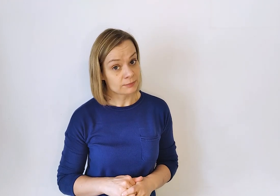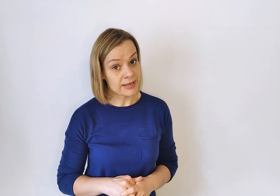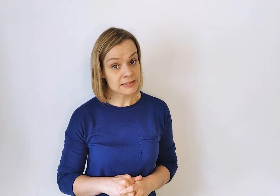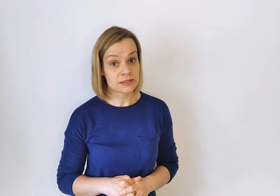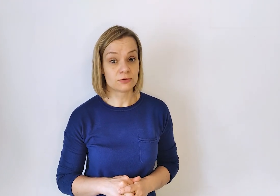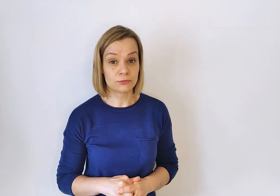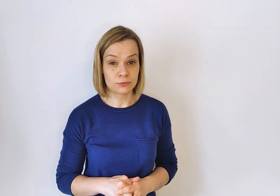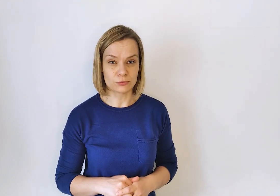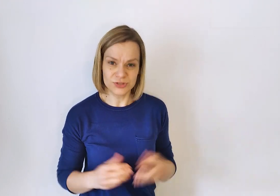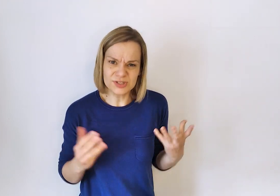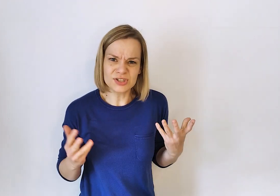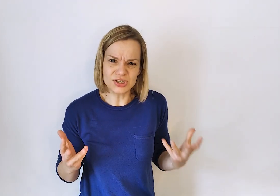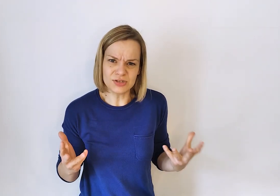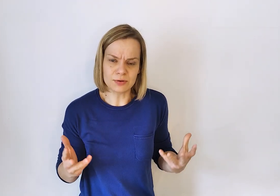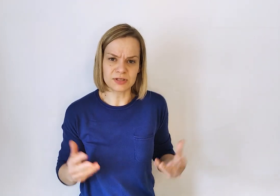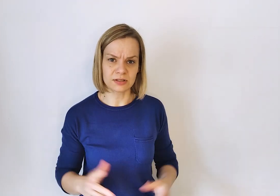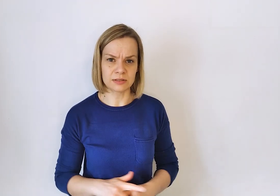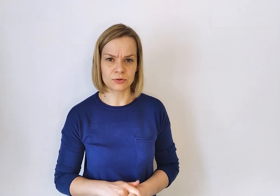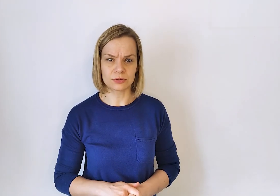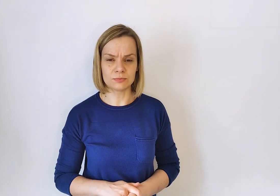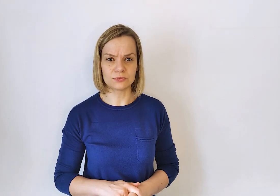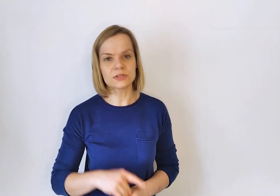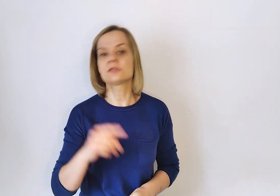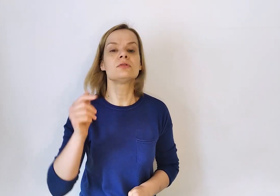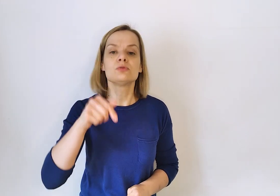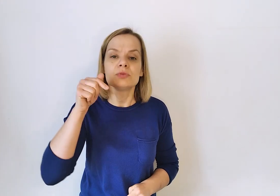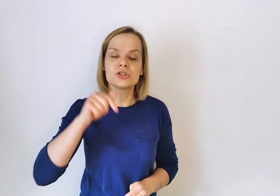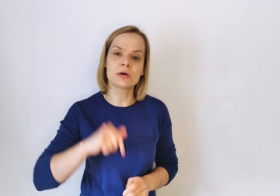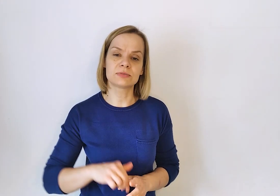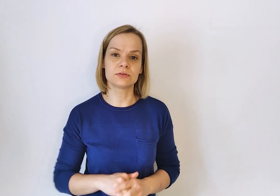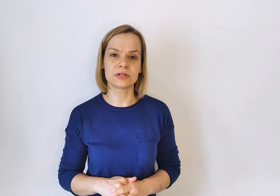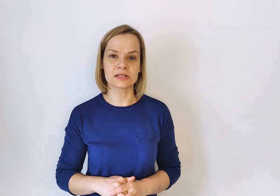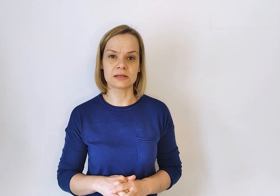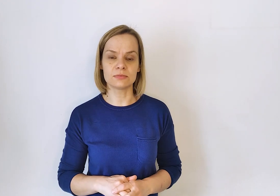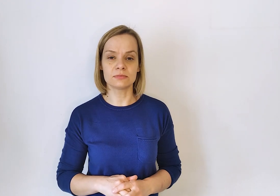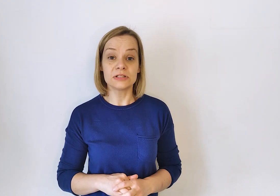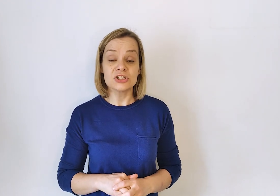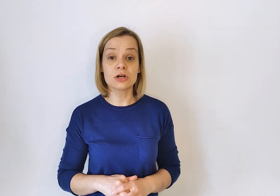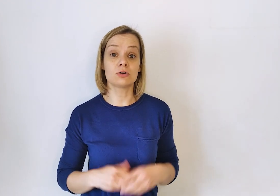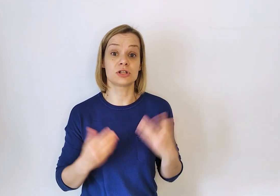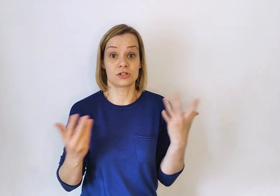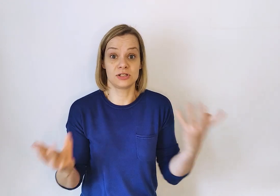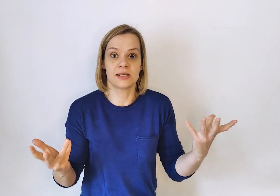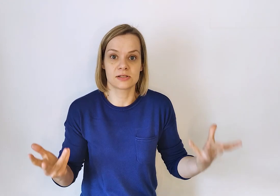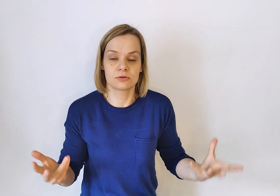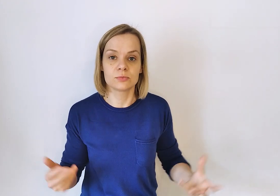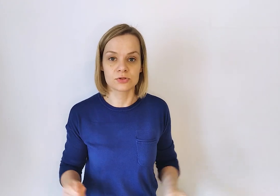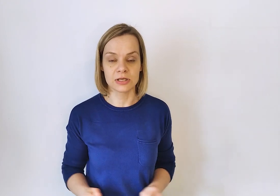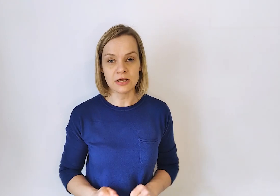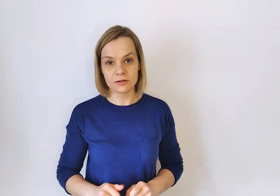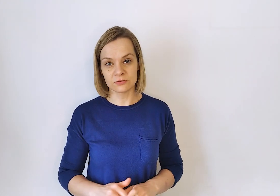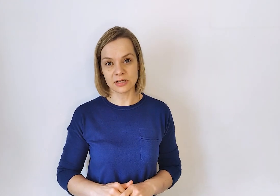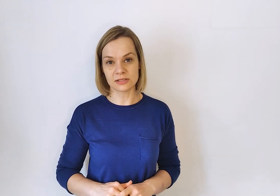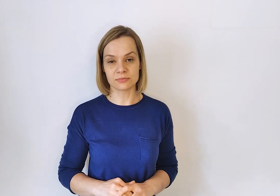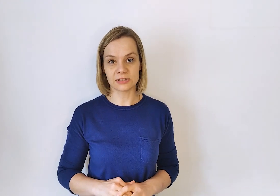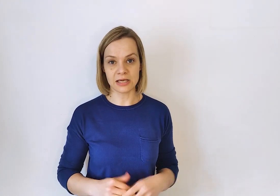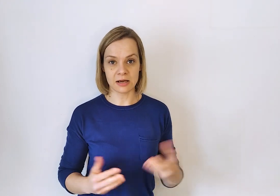bez W. Wszyscy się dziwią, kiedy im o tym mówię. Stąd umieściłam ten wyraz na liście, chociaż nie jest on może wyrazem dnia